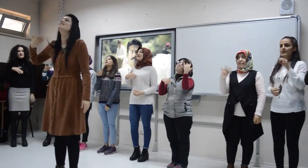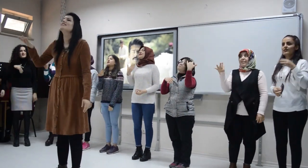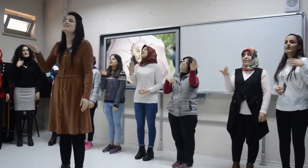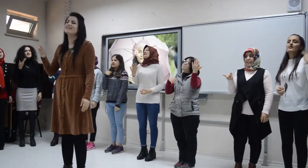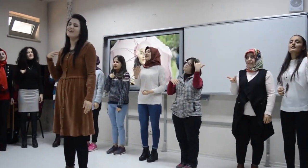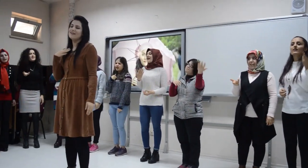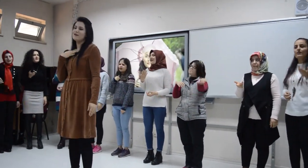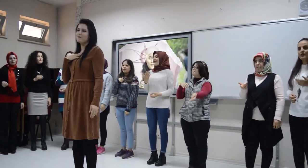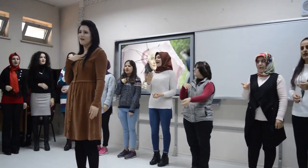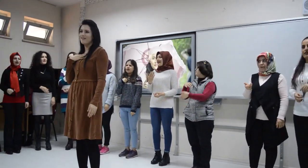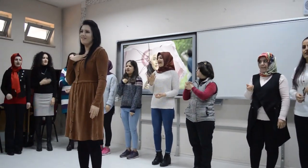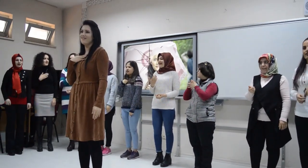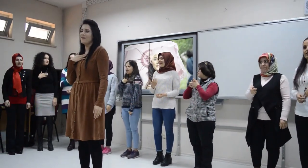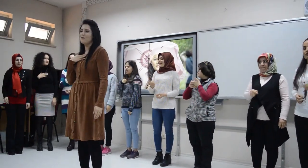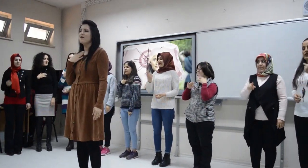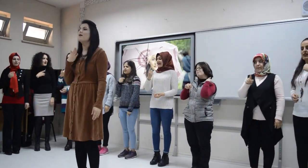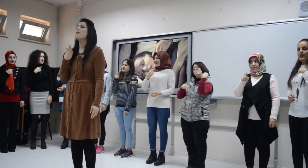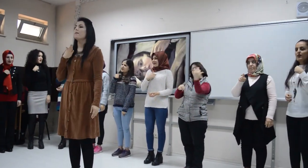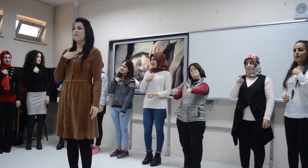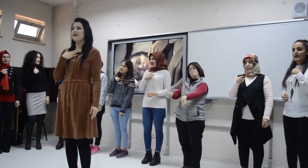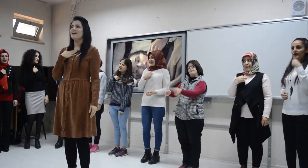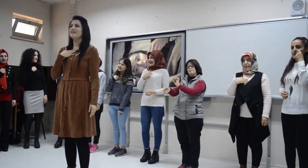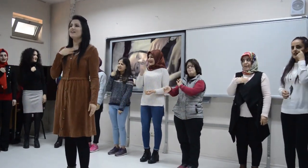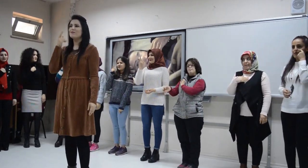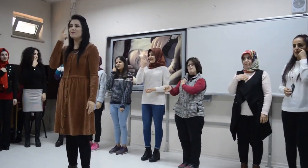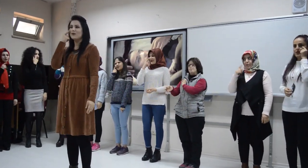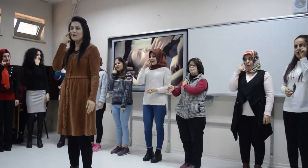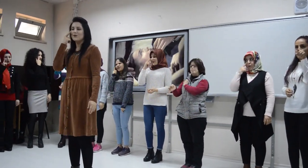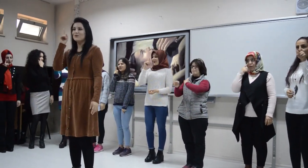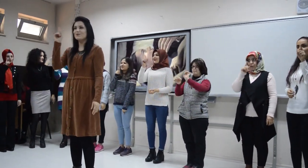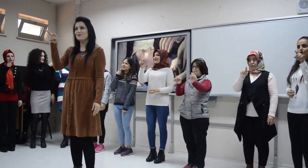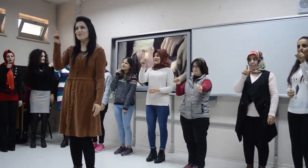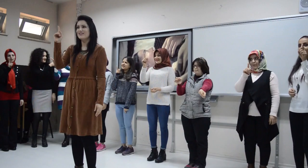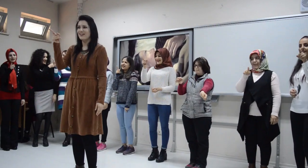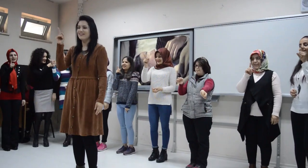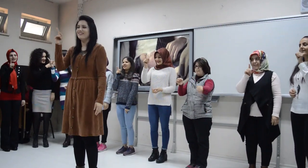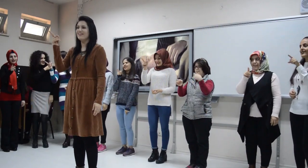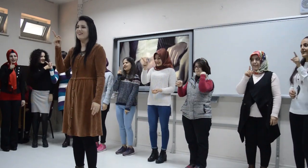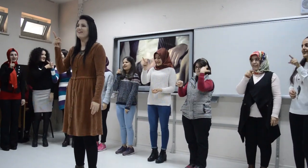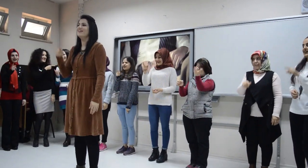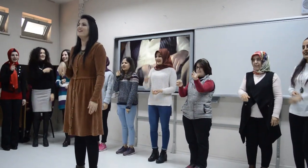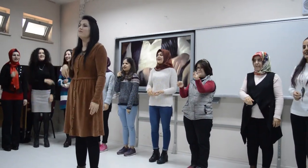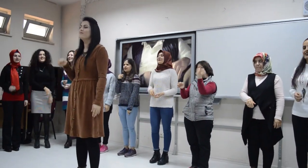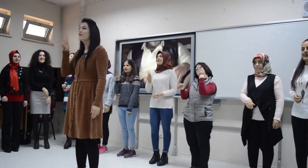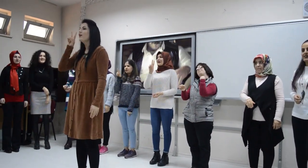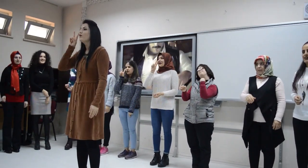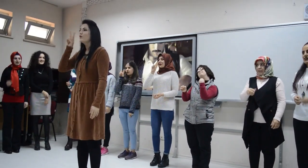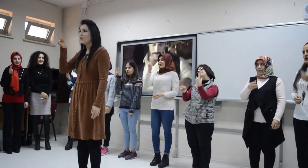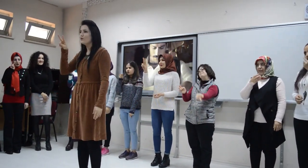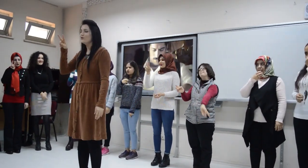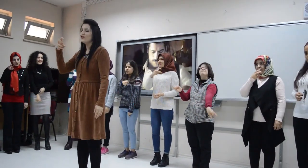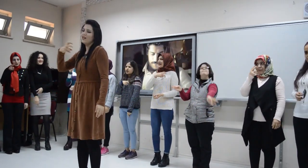istemem, benim gözüm sende, görünce